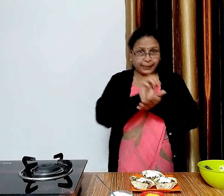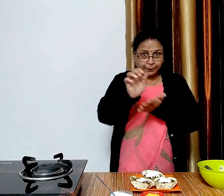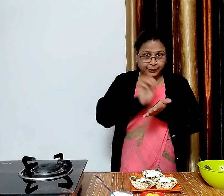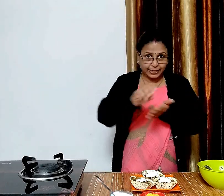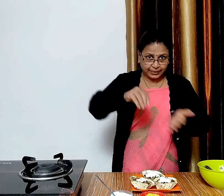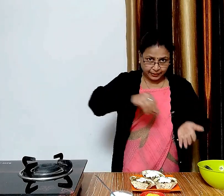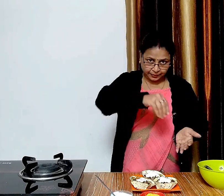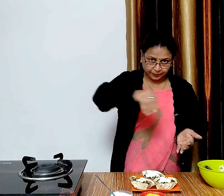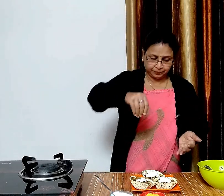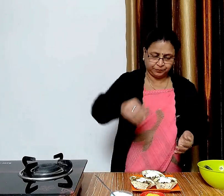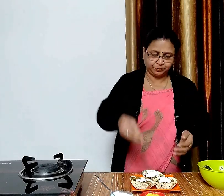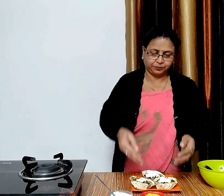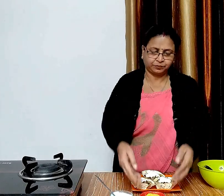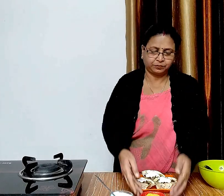अब उपर से सेव डालेंगे